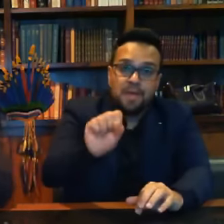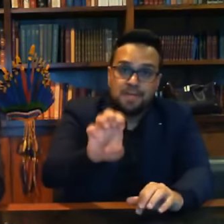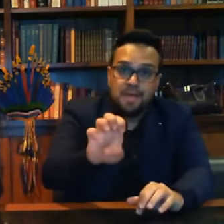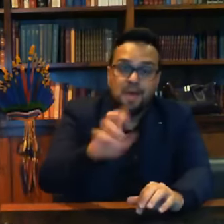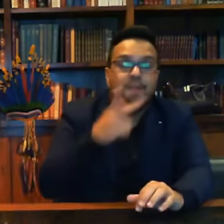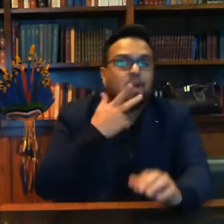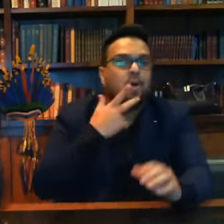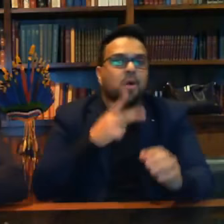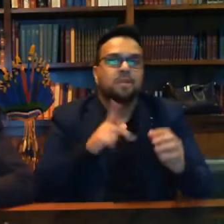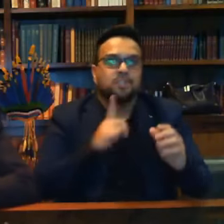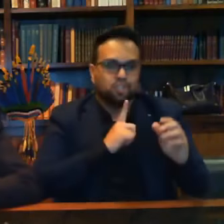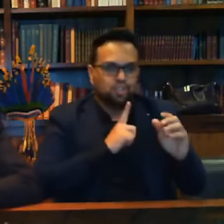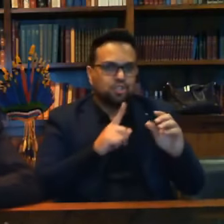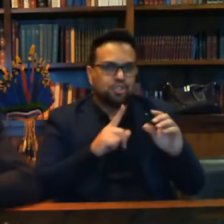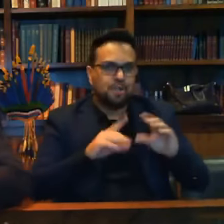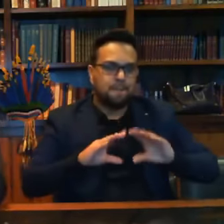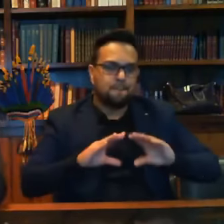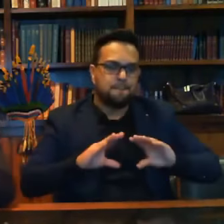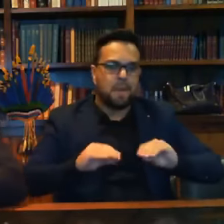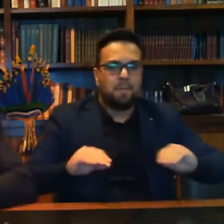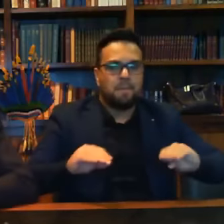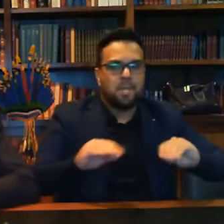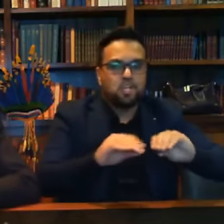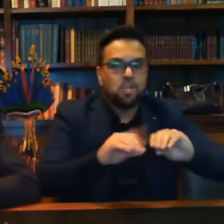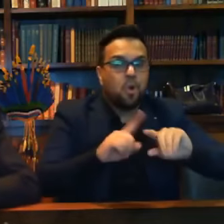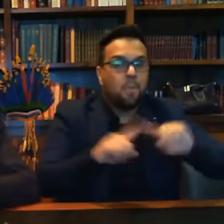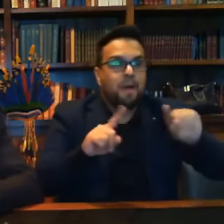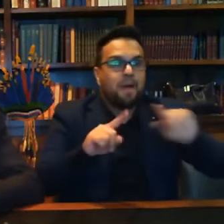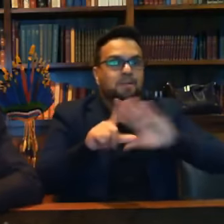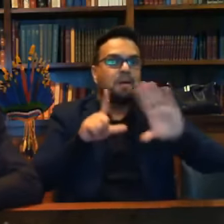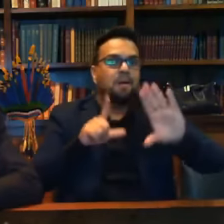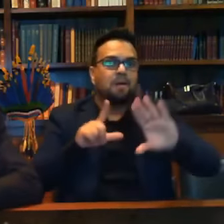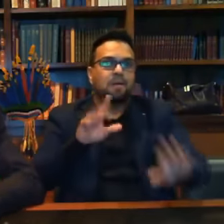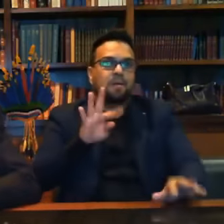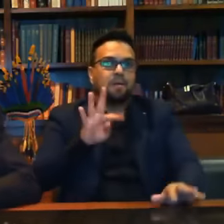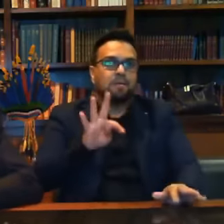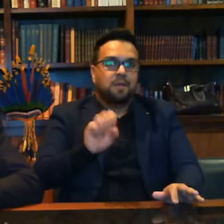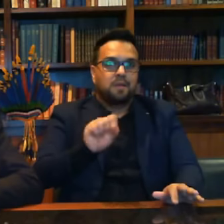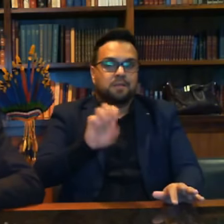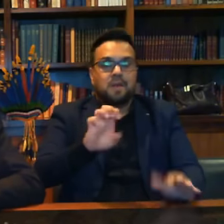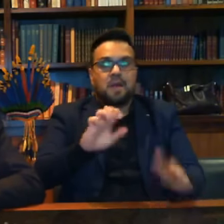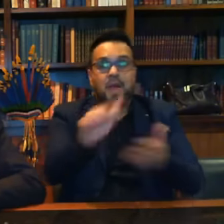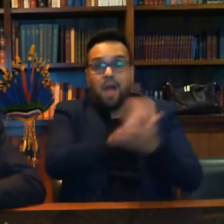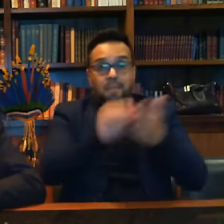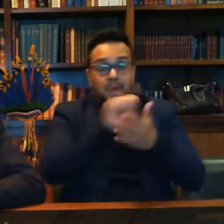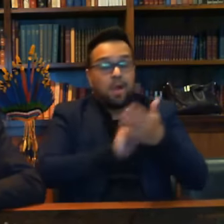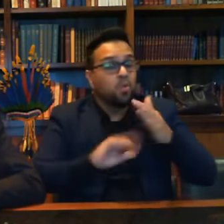apagando marcas do que foi feito lá, e que os logs podiam saber de tudo o que aconteceu.